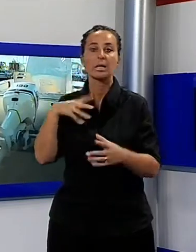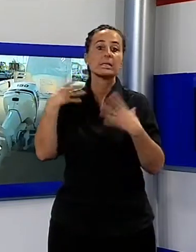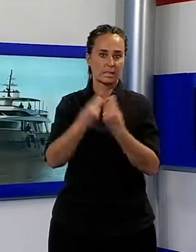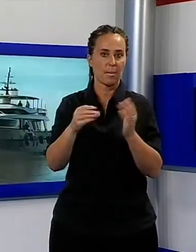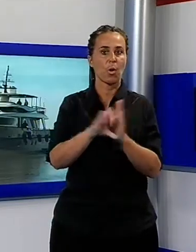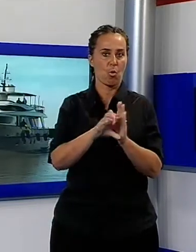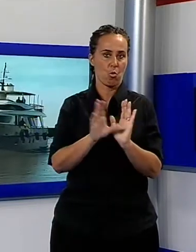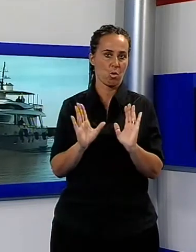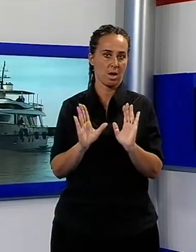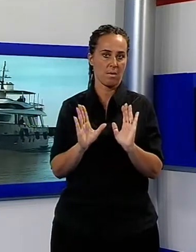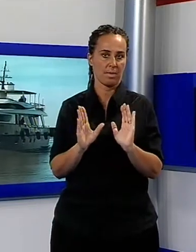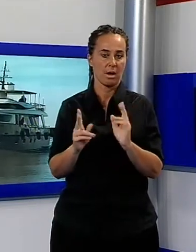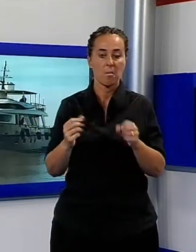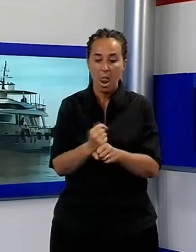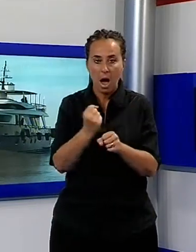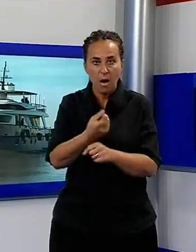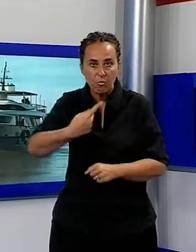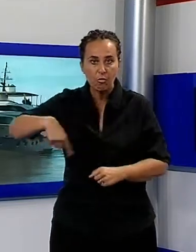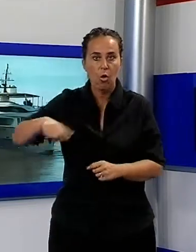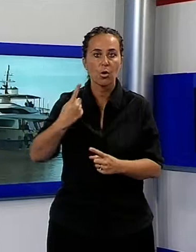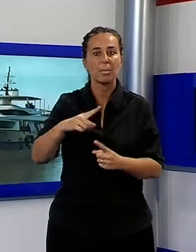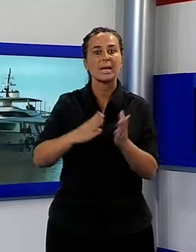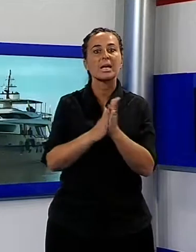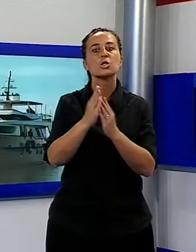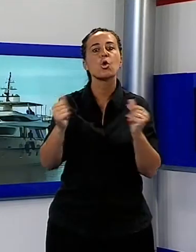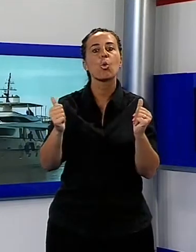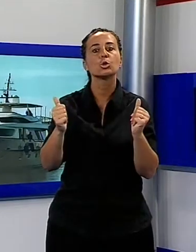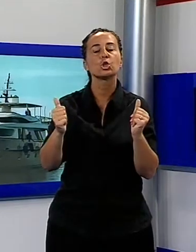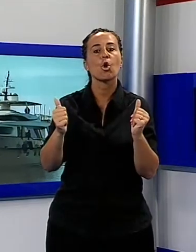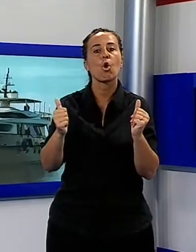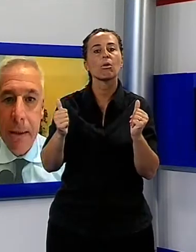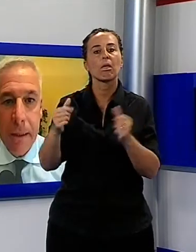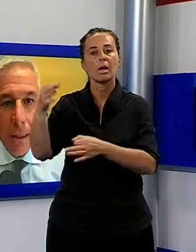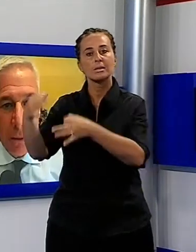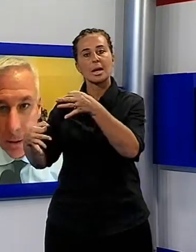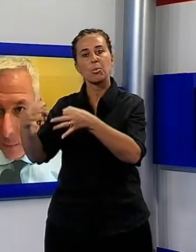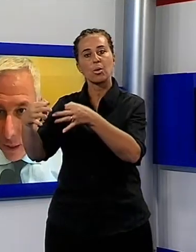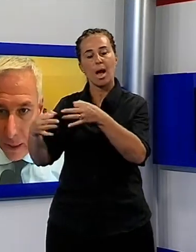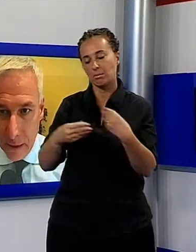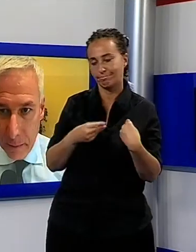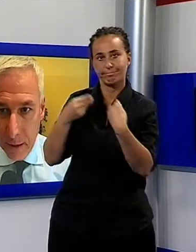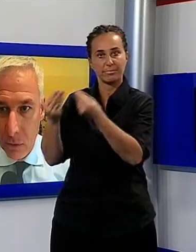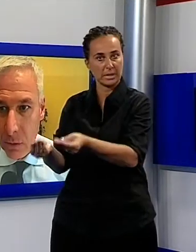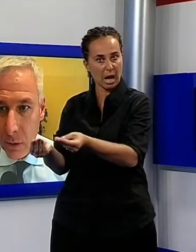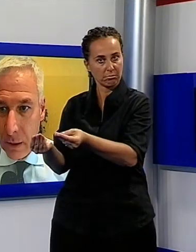trovare soluzioni adeguate a rispondere ai bandi del Tribunale rispetto al